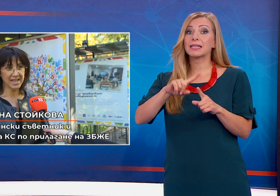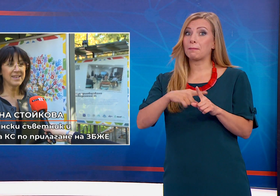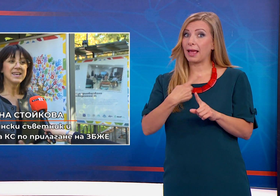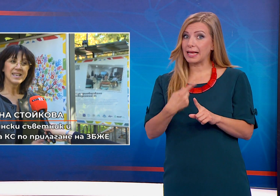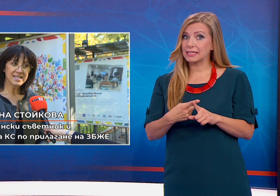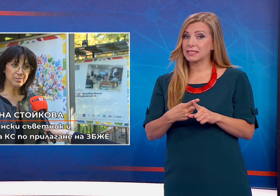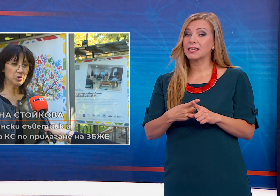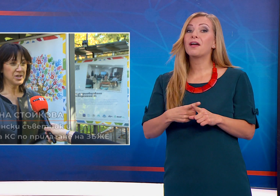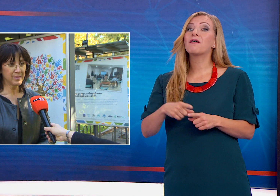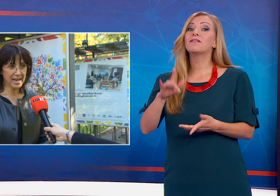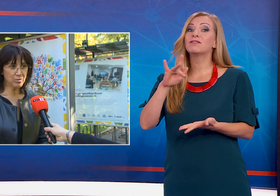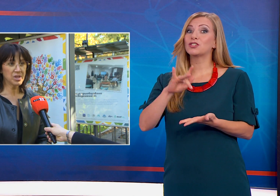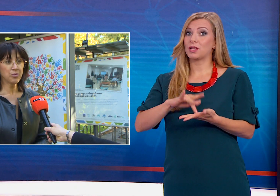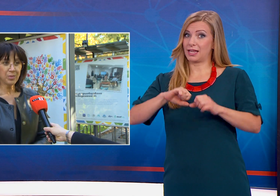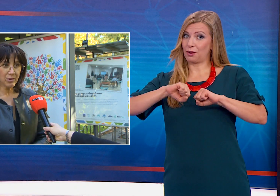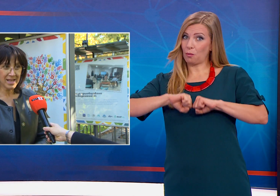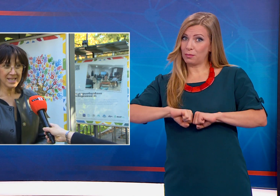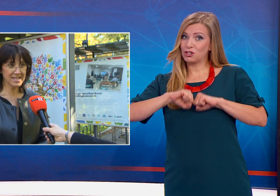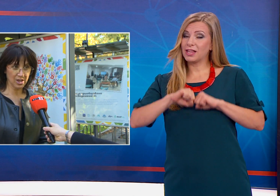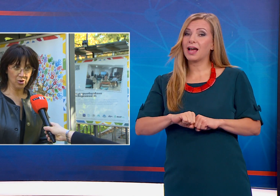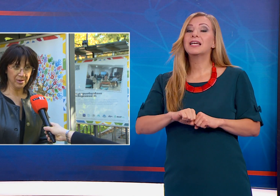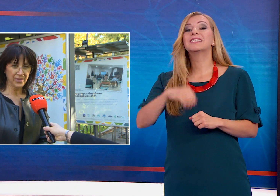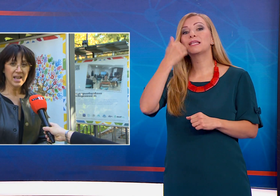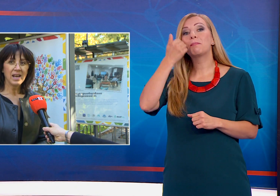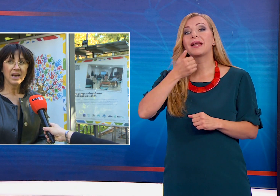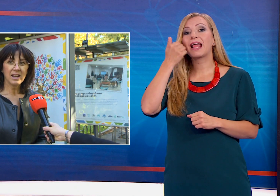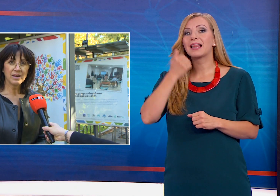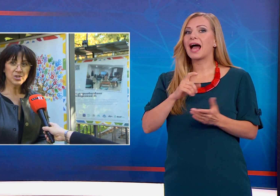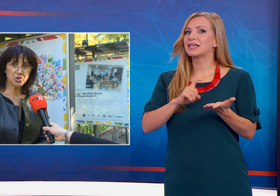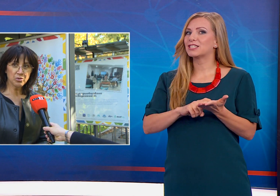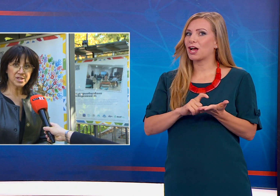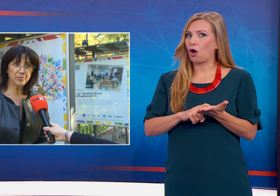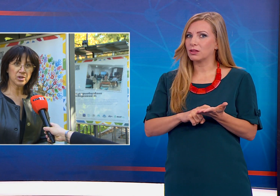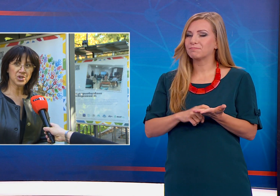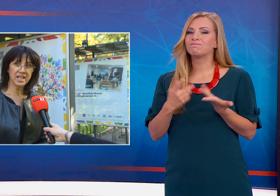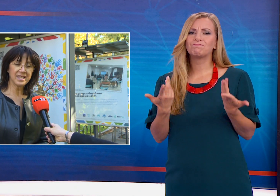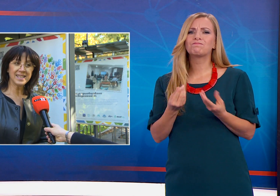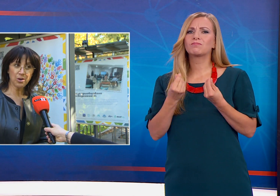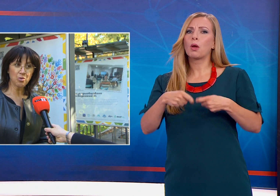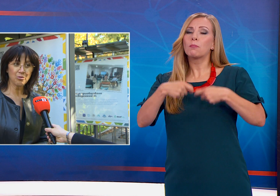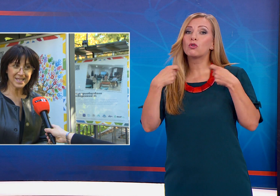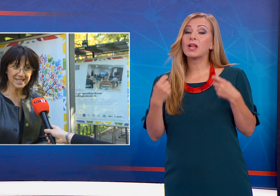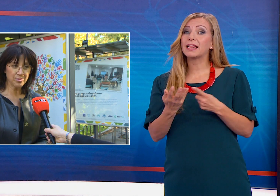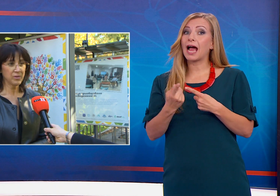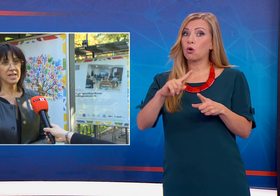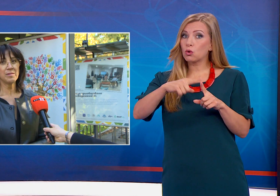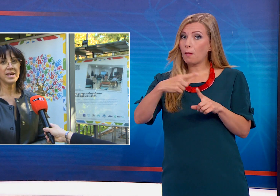започнахме работа по прилагане на Закона. Всъщност, в продължение на няколко месеца проведахме